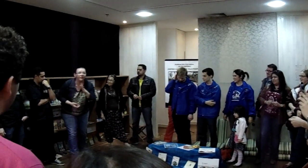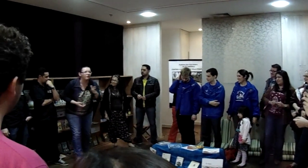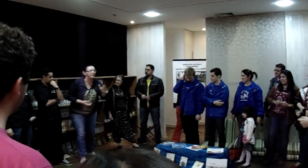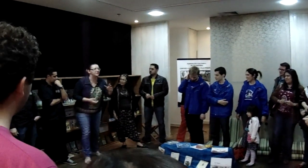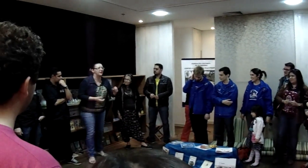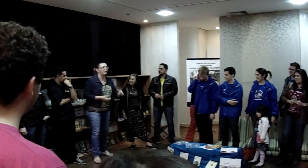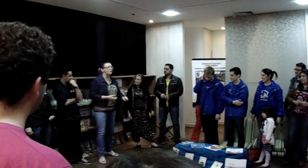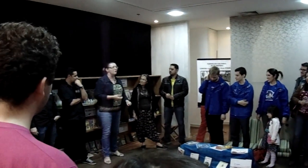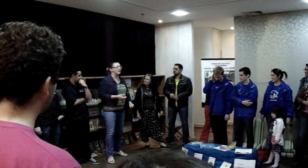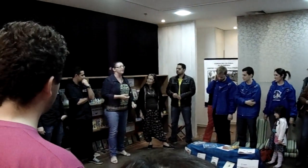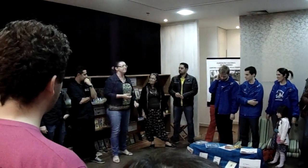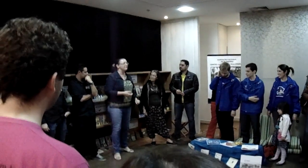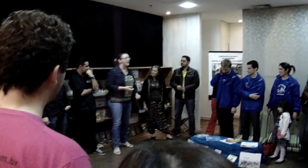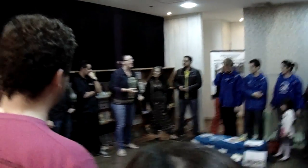talvez ela morra %k